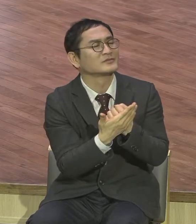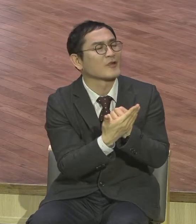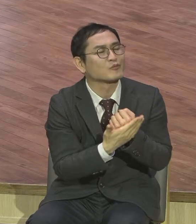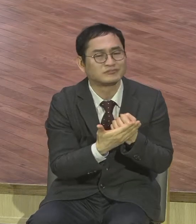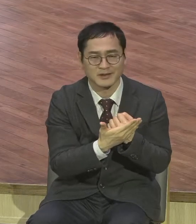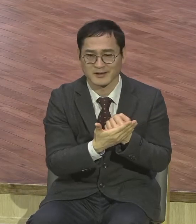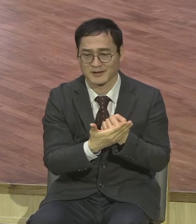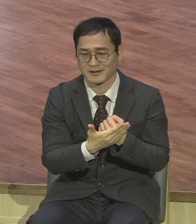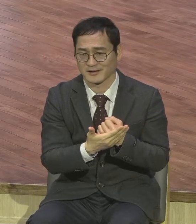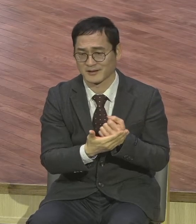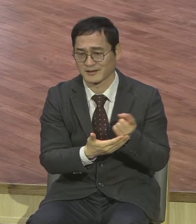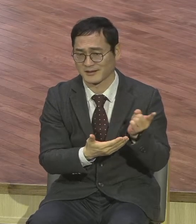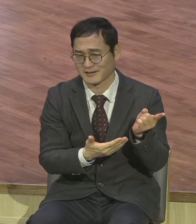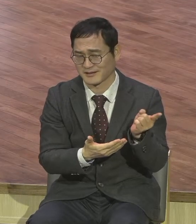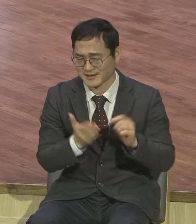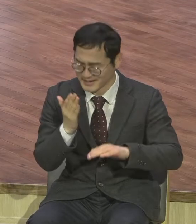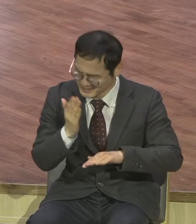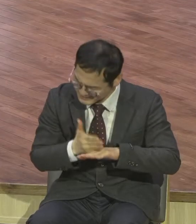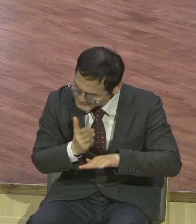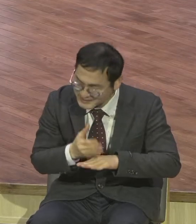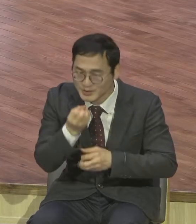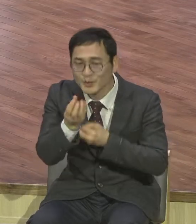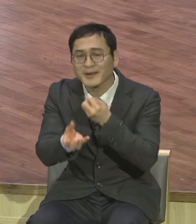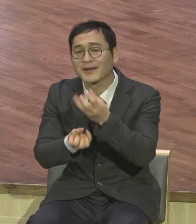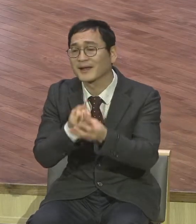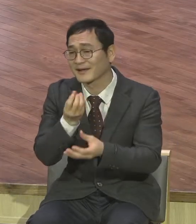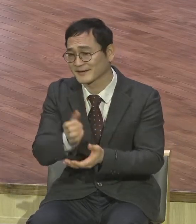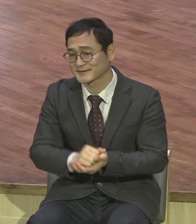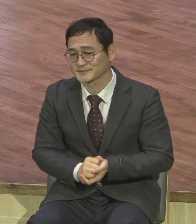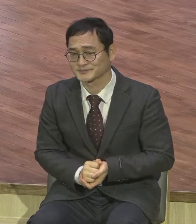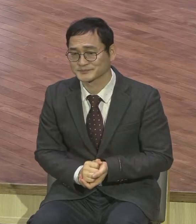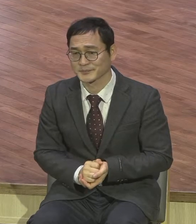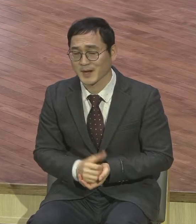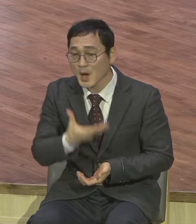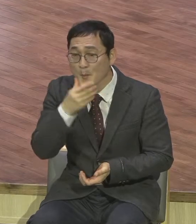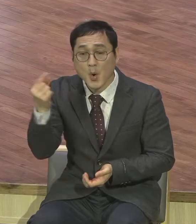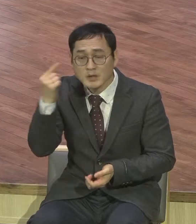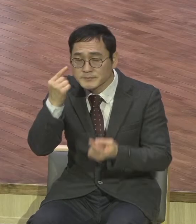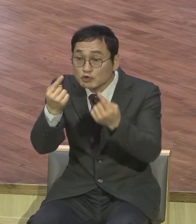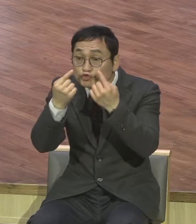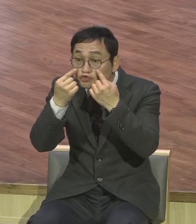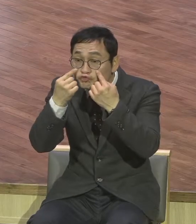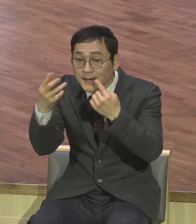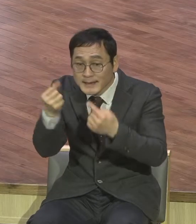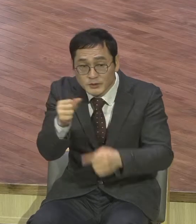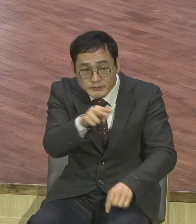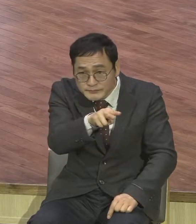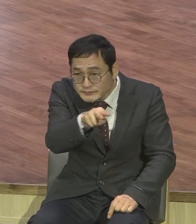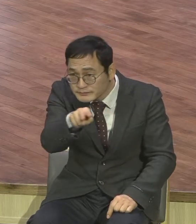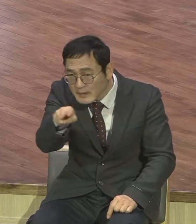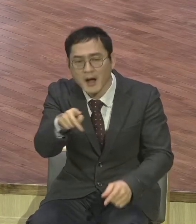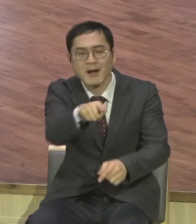보금적 시각으로 여러분 자신을 바라보고 상대방을 바라보라는 얘기예요